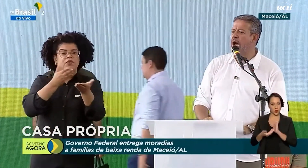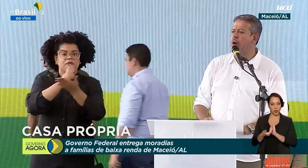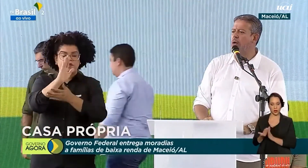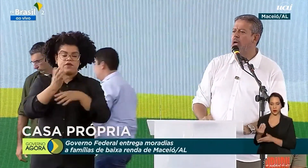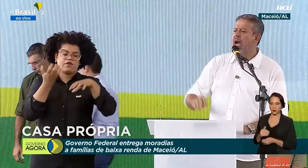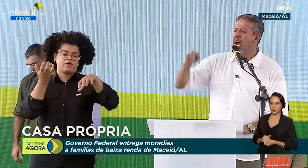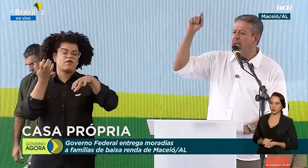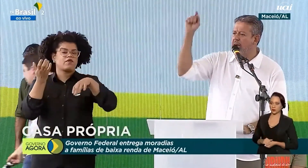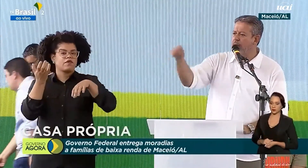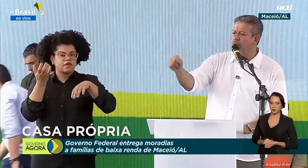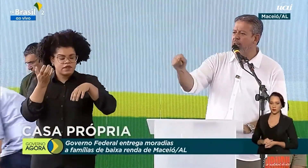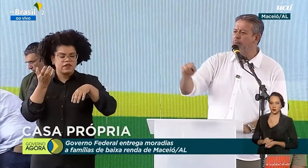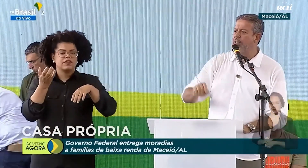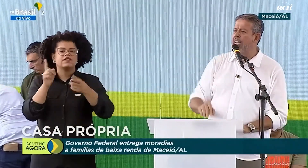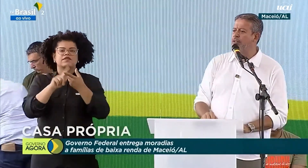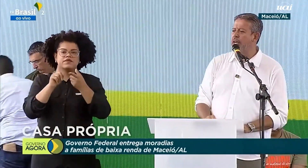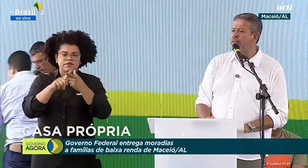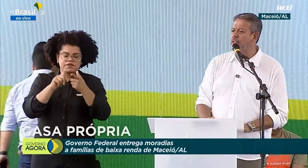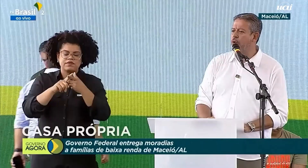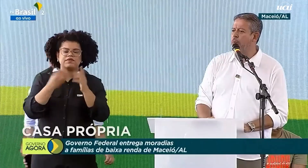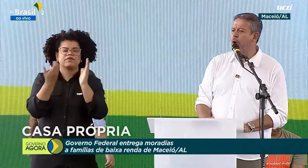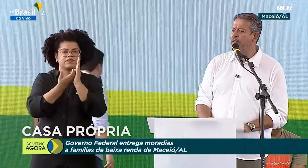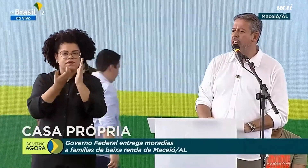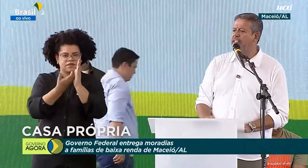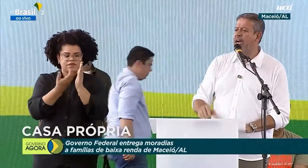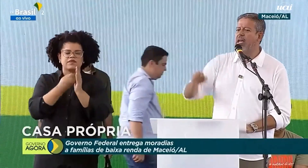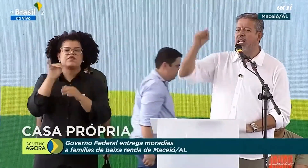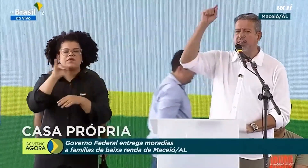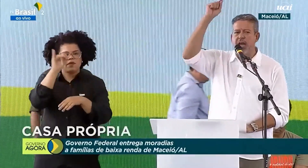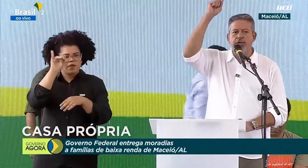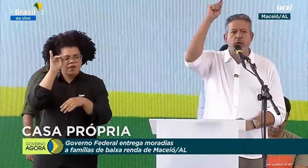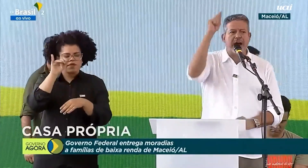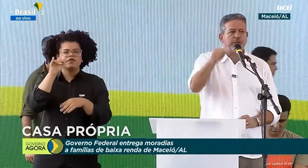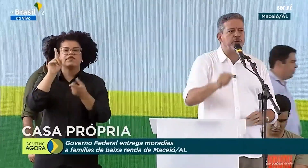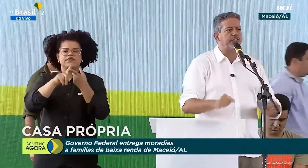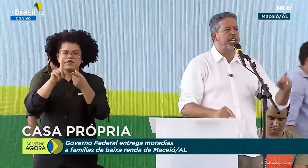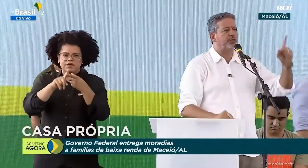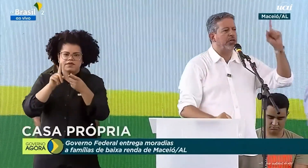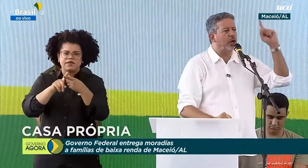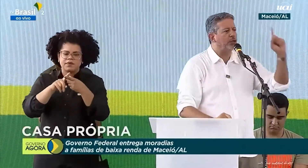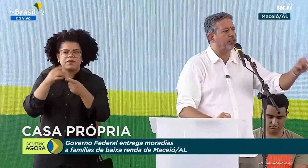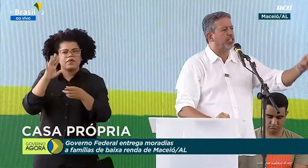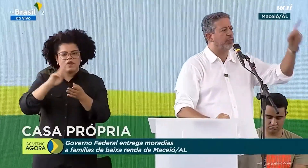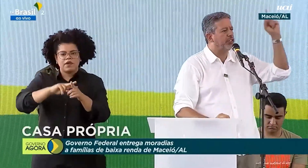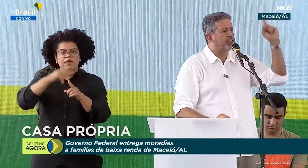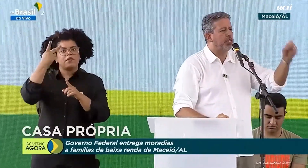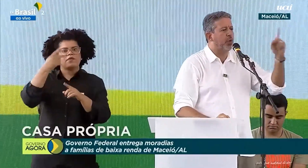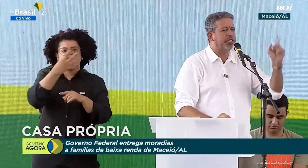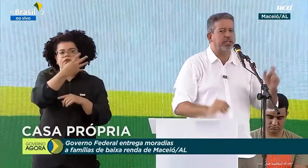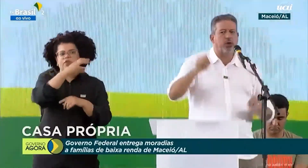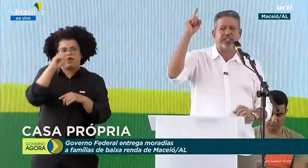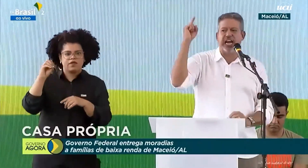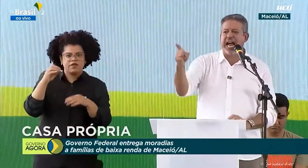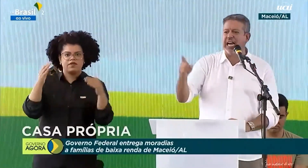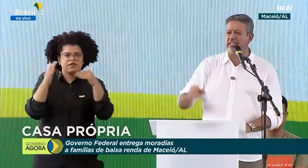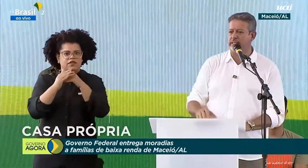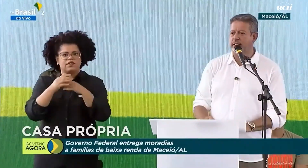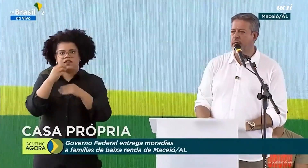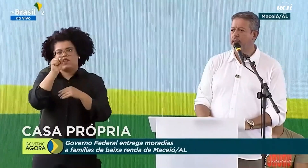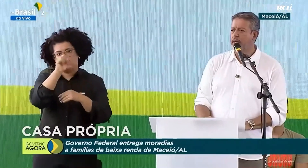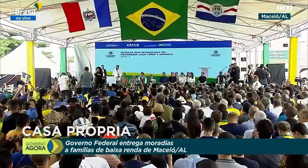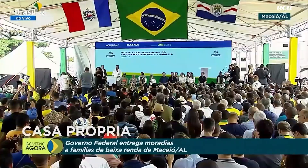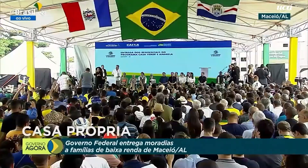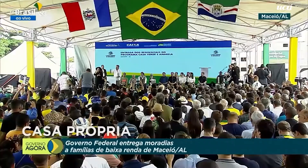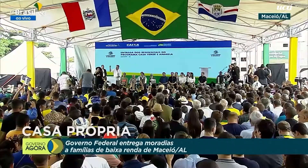Nacional, a Câmara dos Deputados teve a sua importância, deu de R$ 400,00 a R$ 852,00.